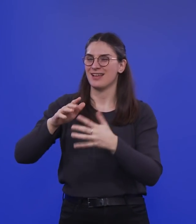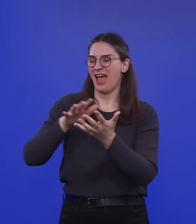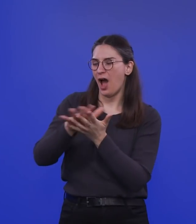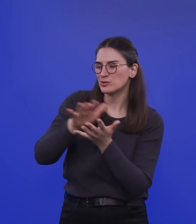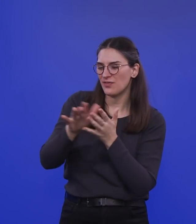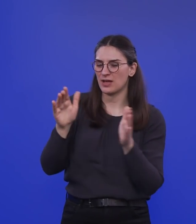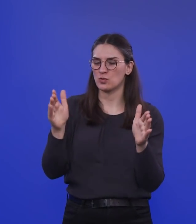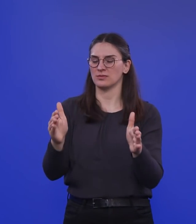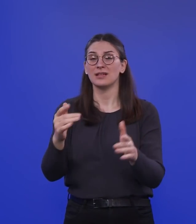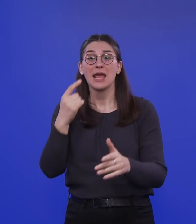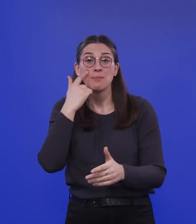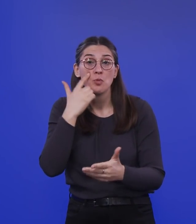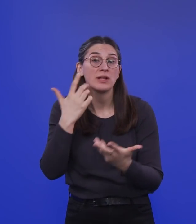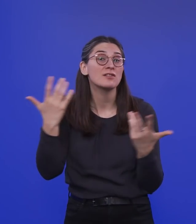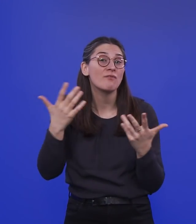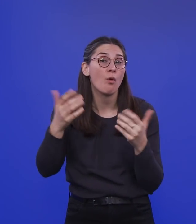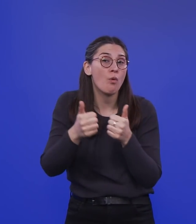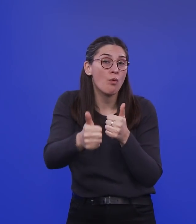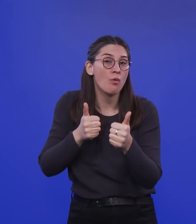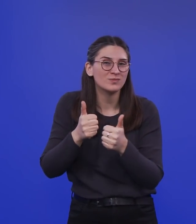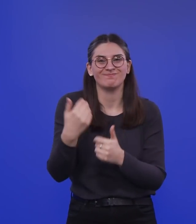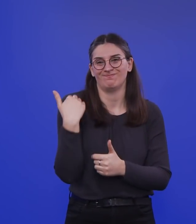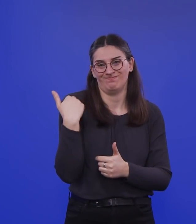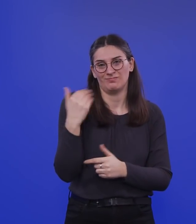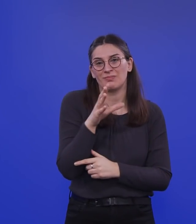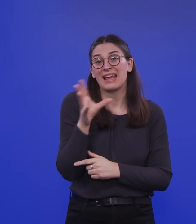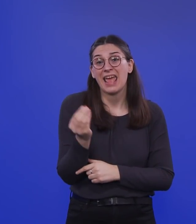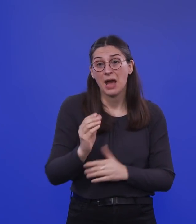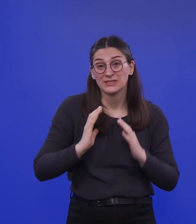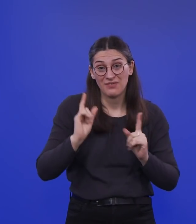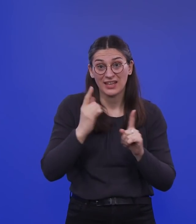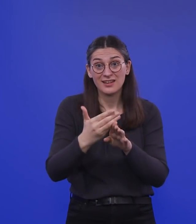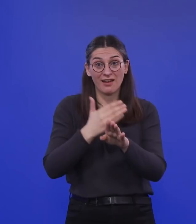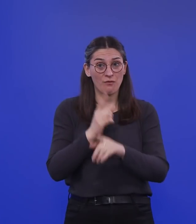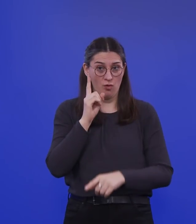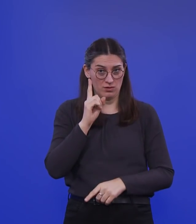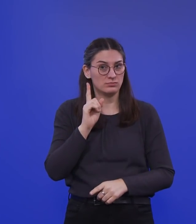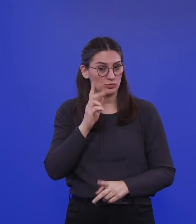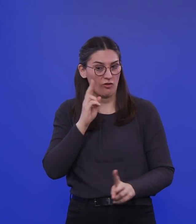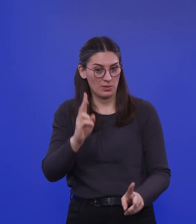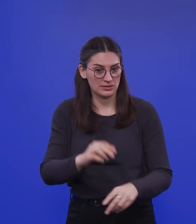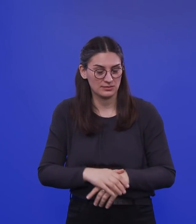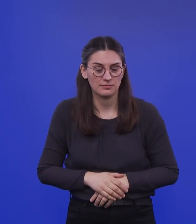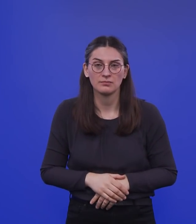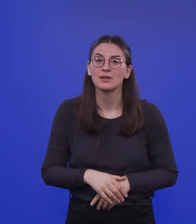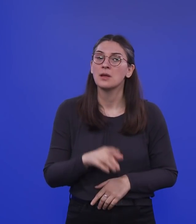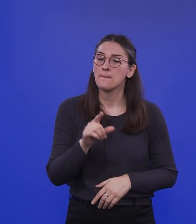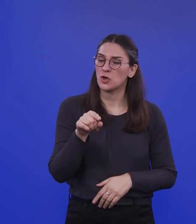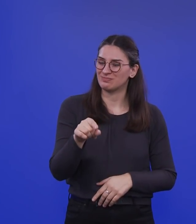der Regel im Moment einen Bearbeitungsstand noch vor den Herbstferien. Also alles, was wir auf dieser wissenschaftlich